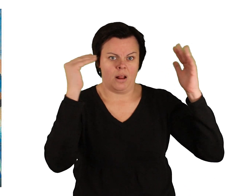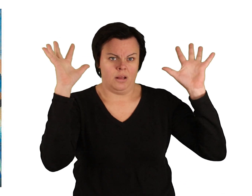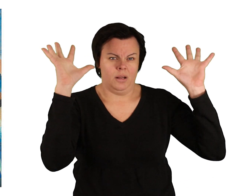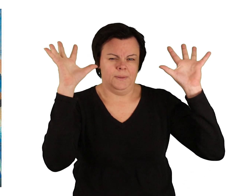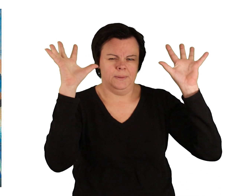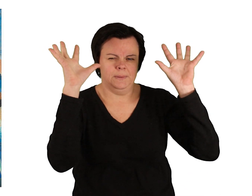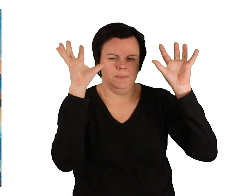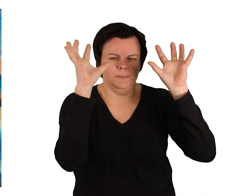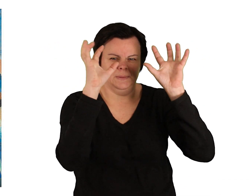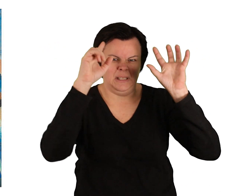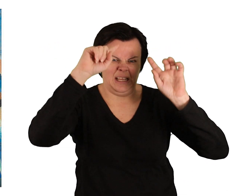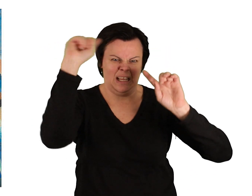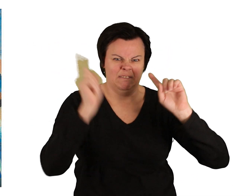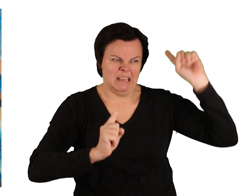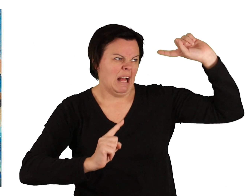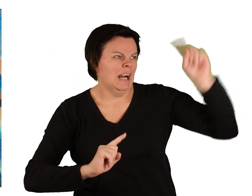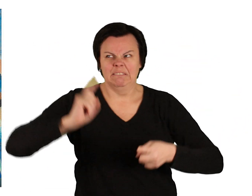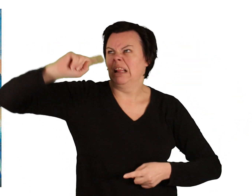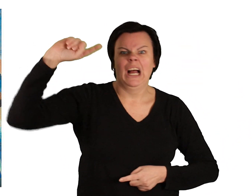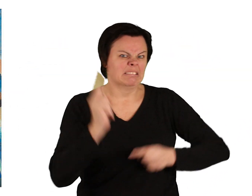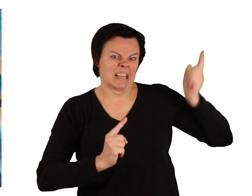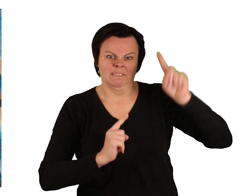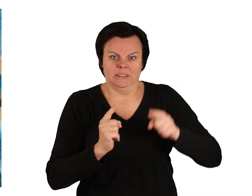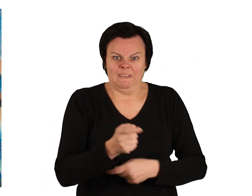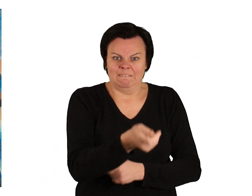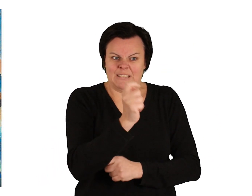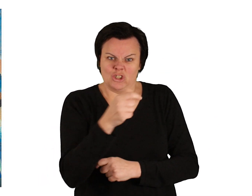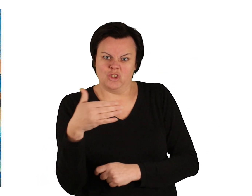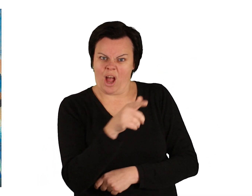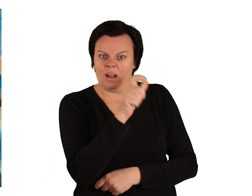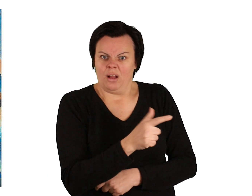Gewitter zog auf, und der Fischer hatte Angst, dem Butt den Wunsch der Frau vorzutragen.